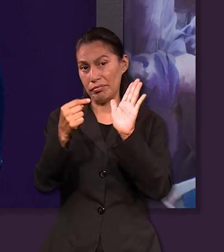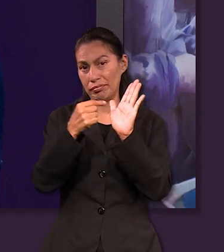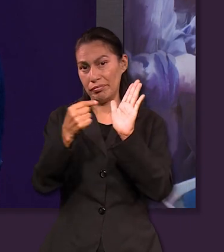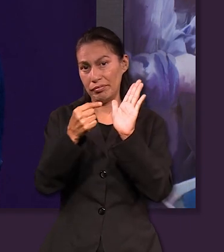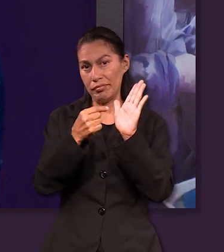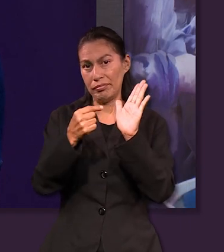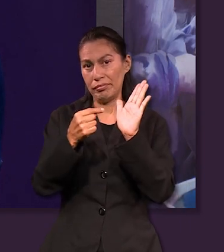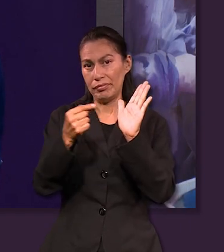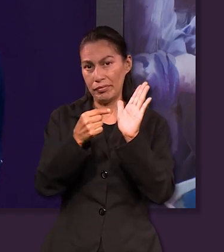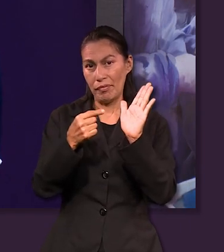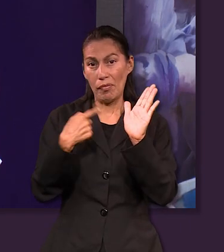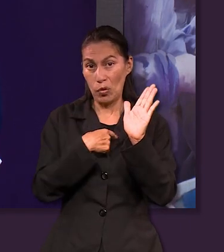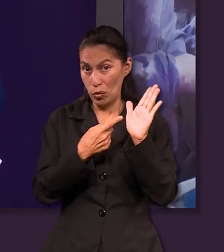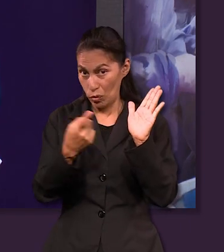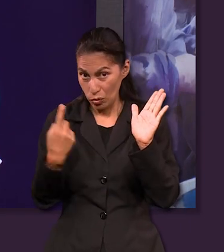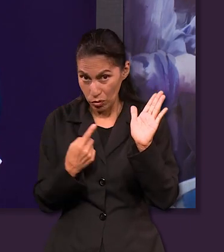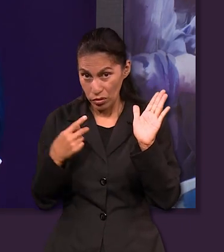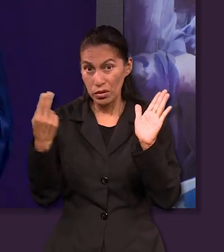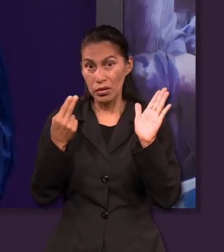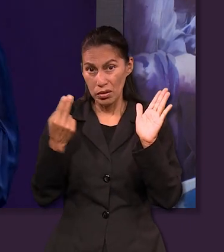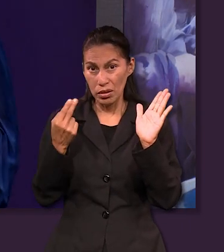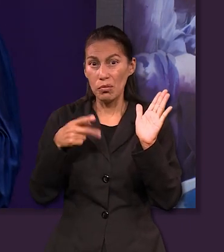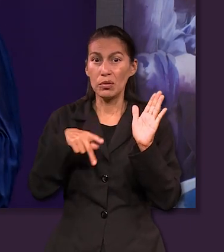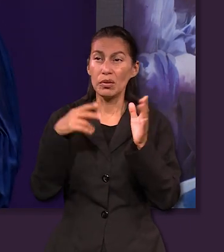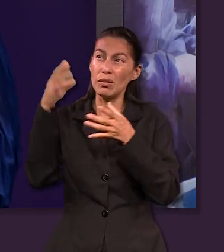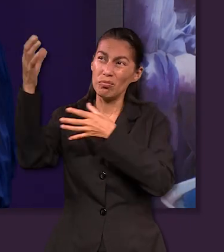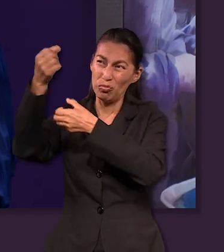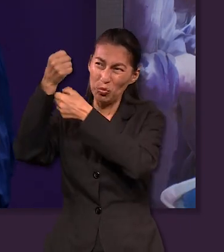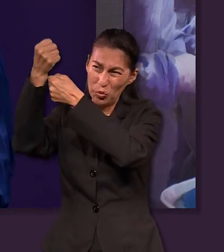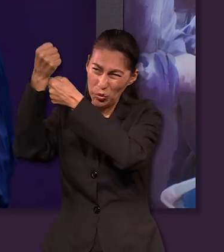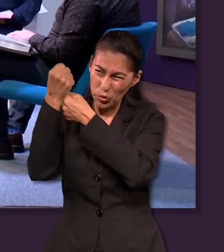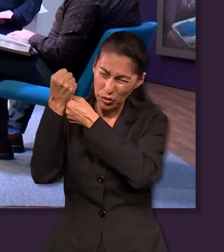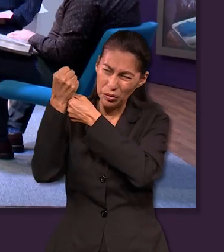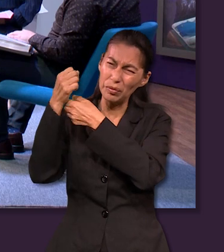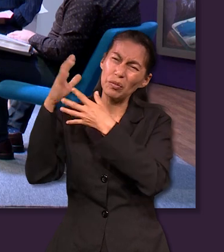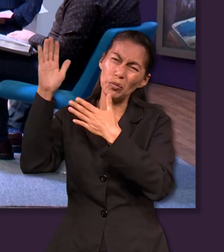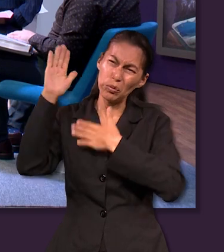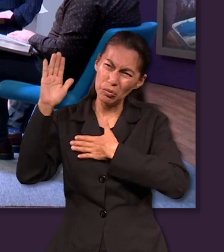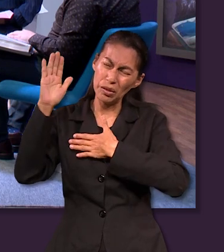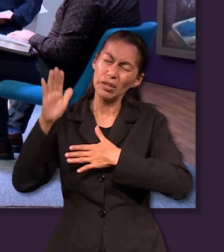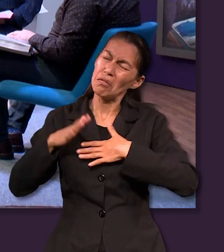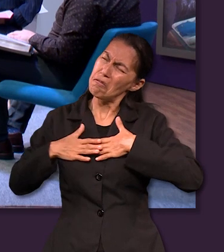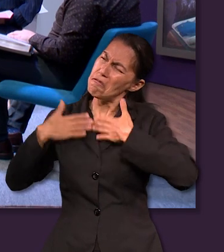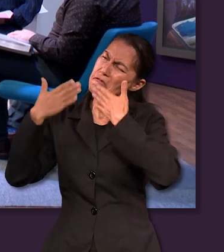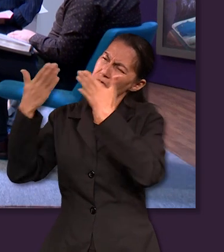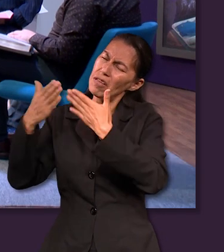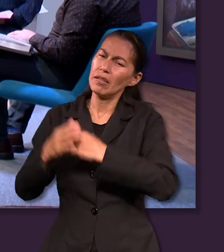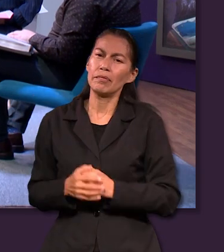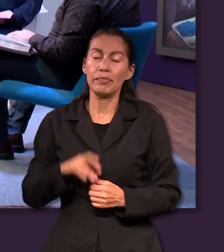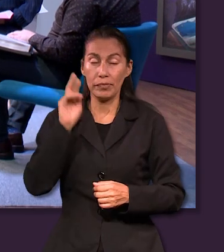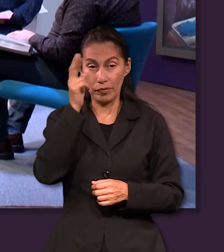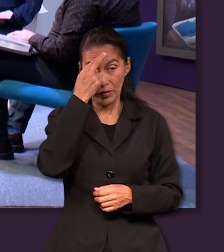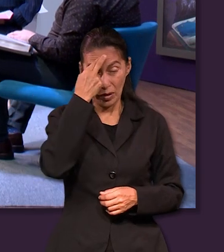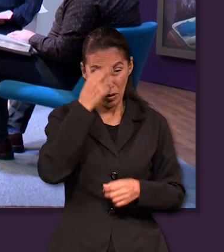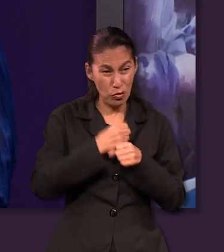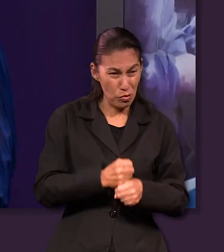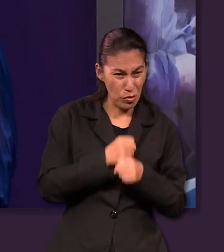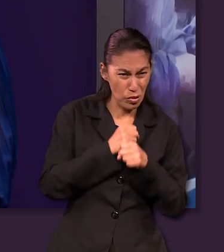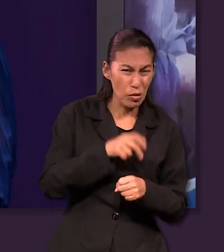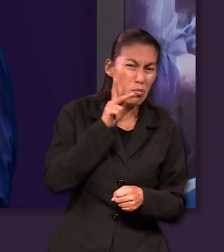nos dio aquí están aquí se encuentran todas las promesas que necesitamos para poder salir adelante y pues recordar que el